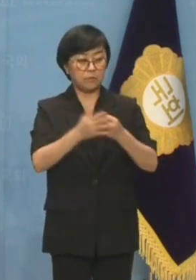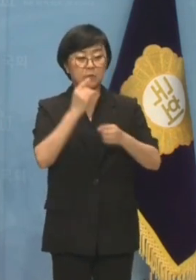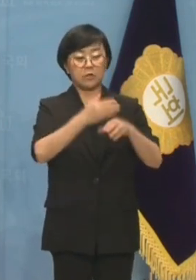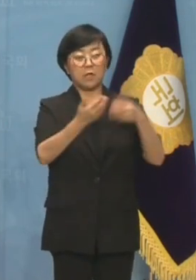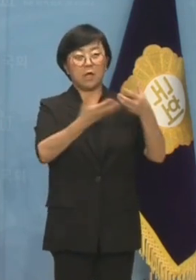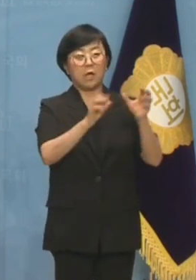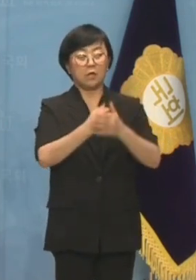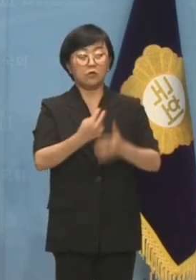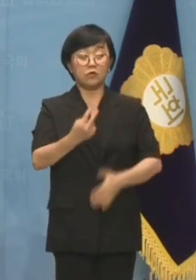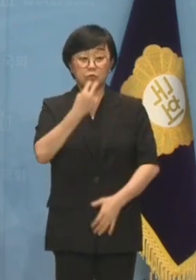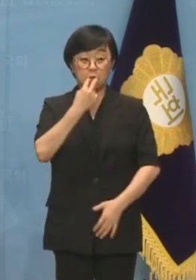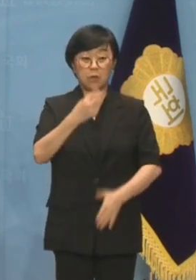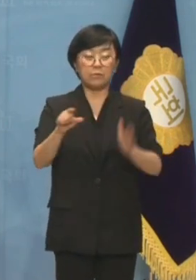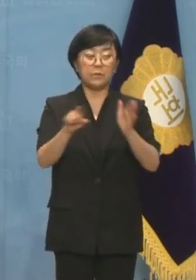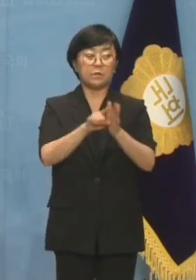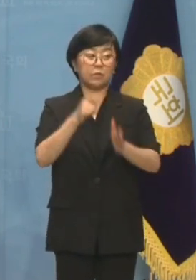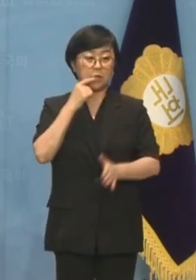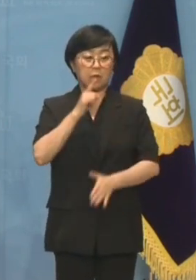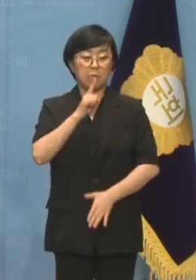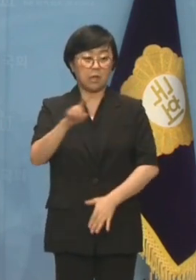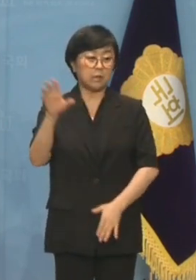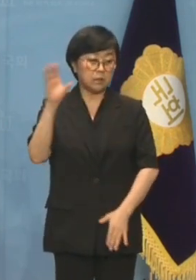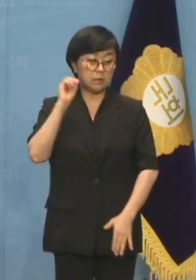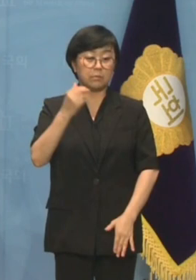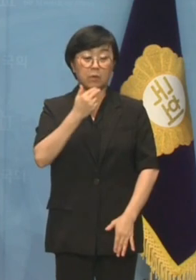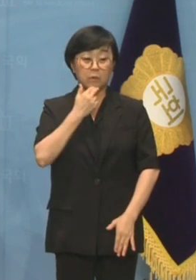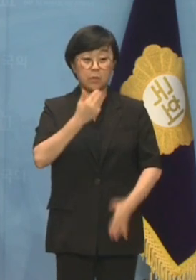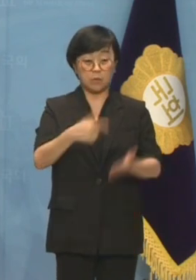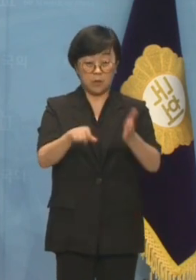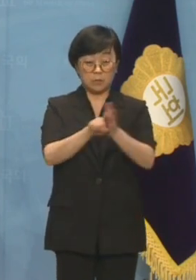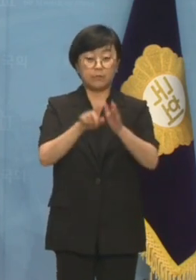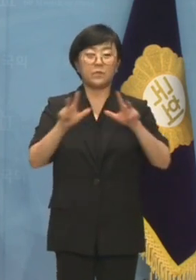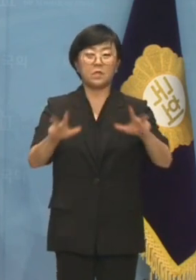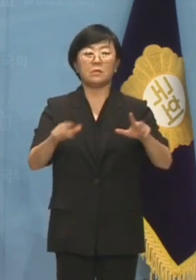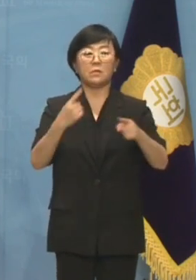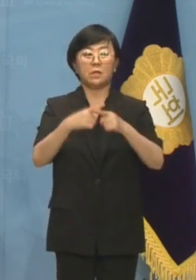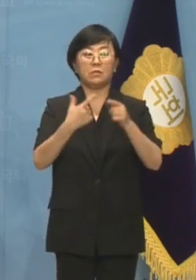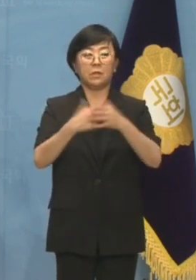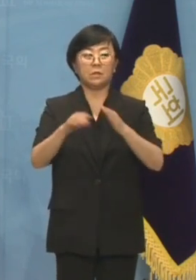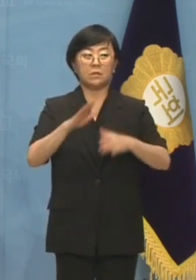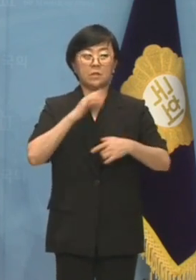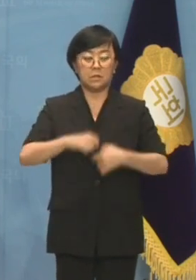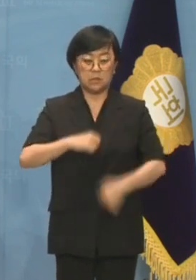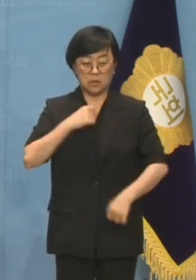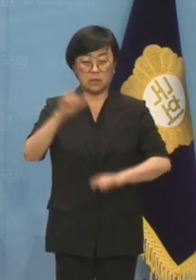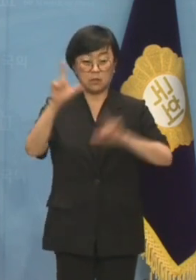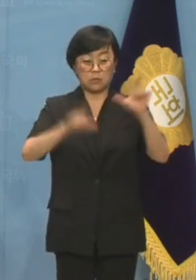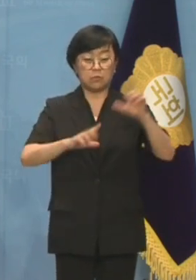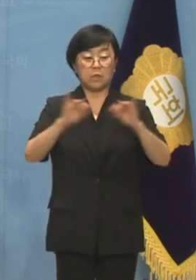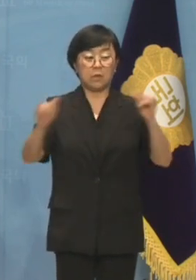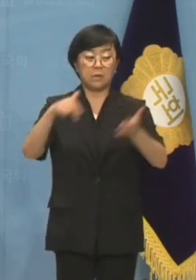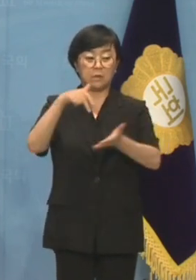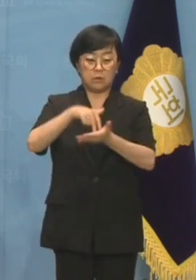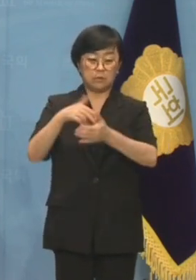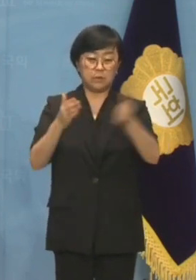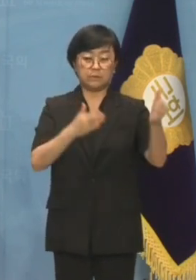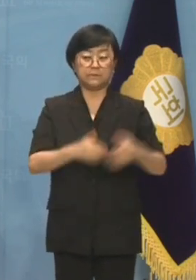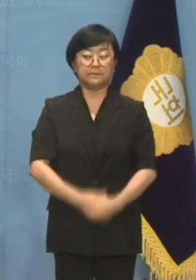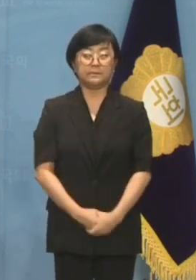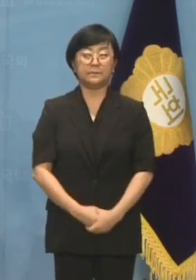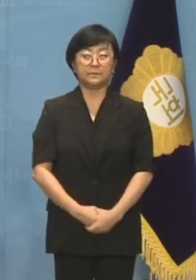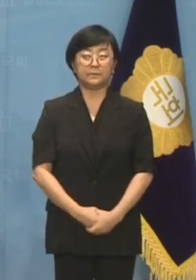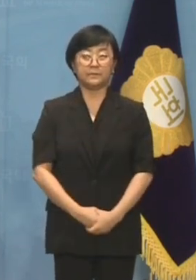민주당의 숨소리조차 믿지 못하겠다는 말을 듣지 않으려면 지금이라도 진솔한 자세로 국민 앞에 서기 바랍니다.